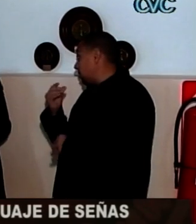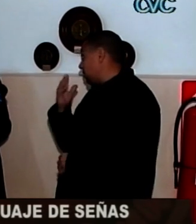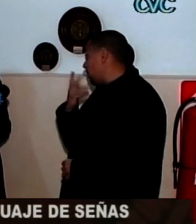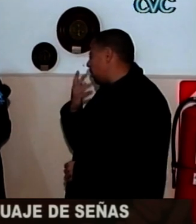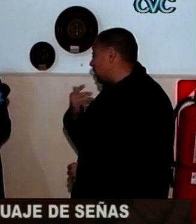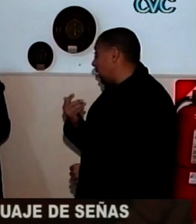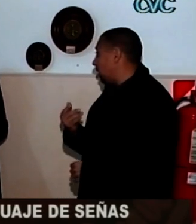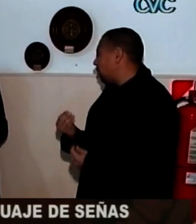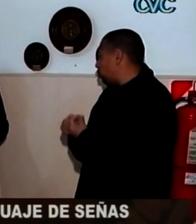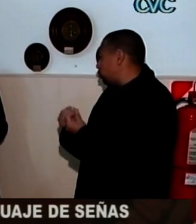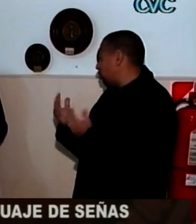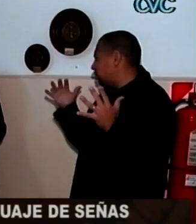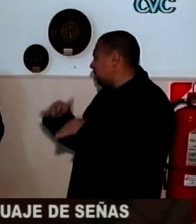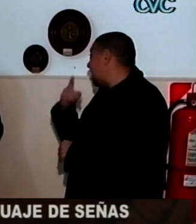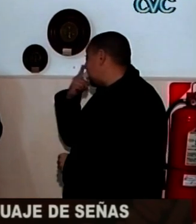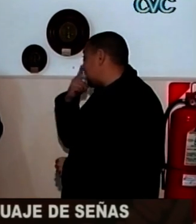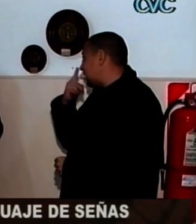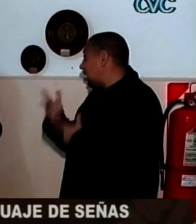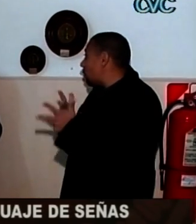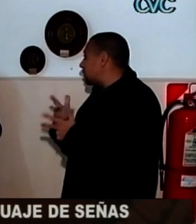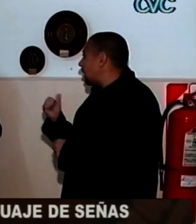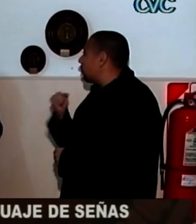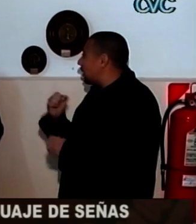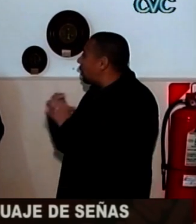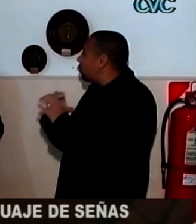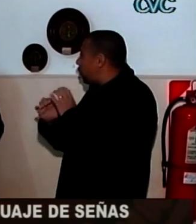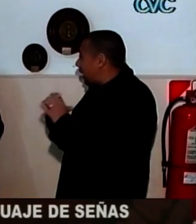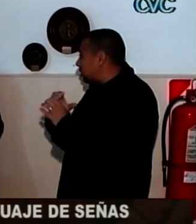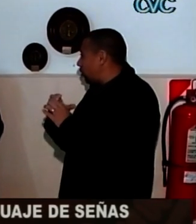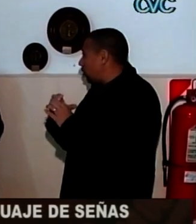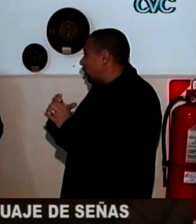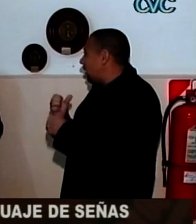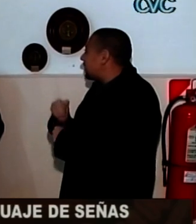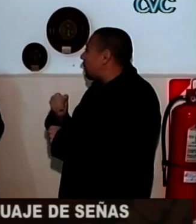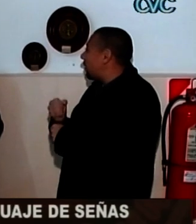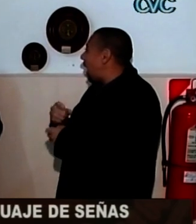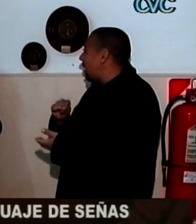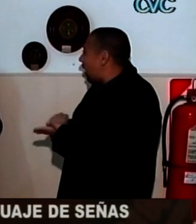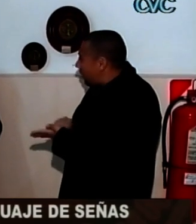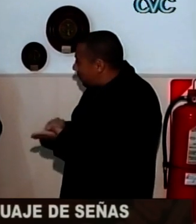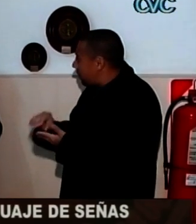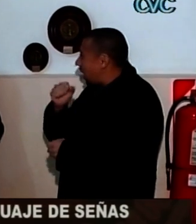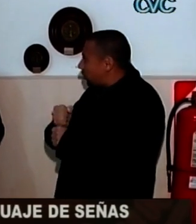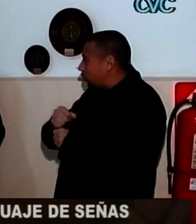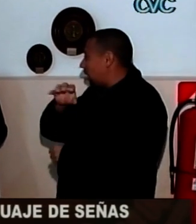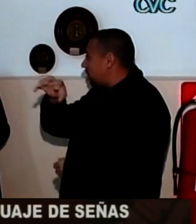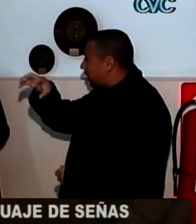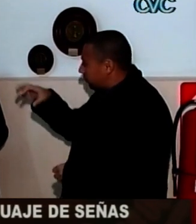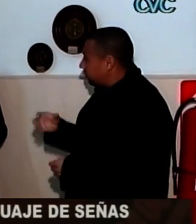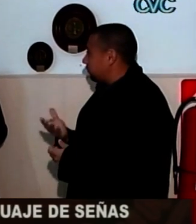Ahora, bueno, sí, la verdad es que nos pone muy contentos la cantidad de gente y sobre todo esto del interés por poder comunicarse con las personas sordas, porque son empleados